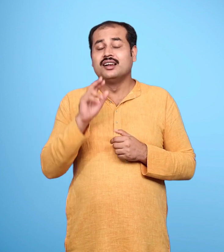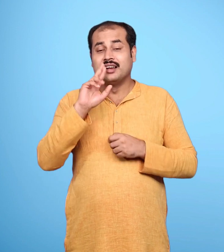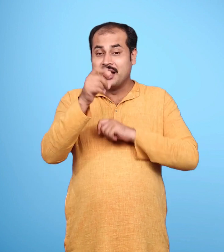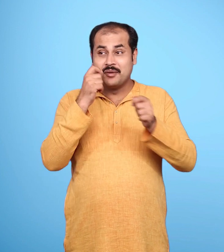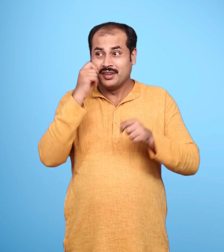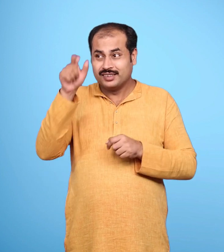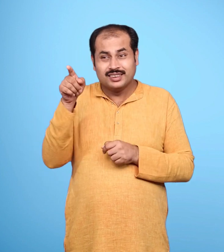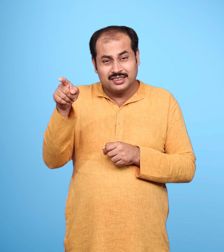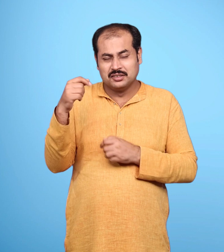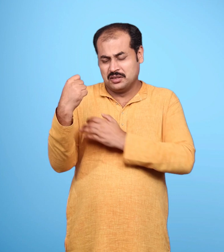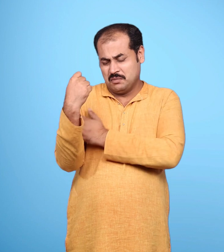वे महा बल्चाली है